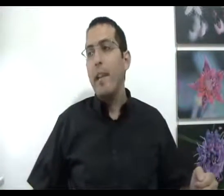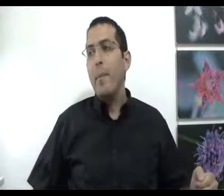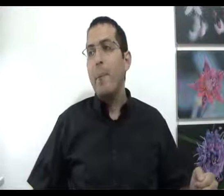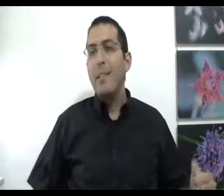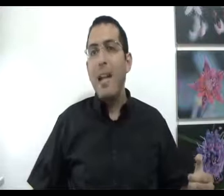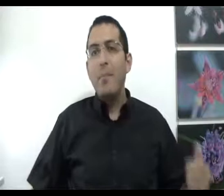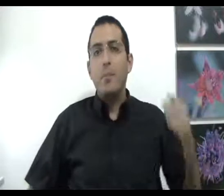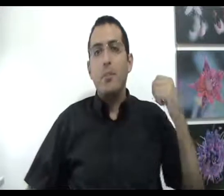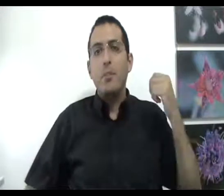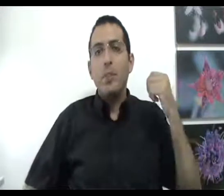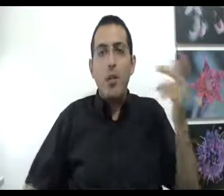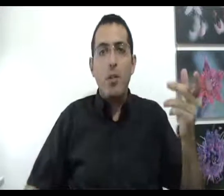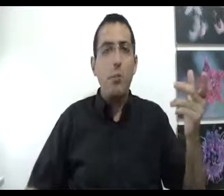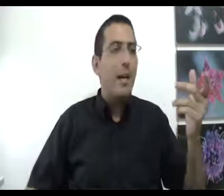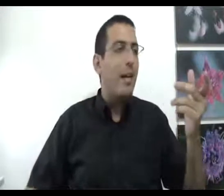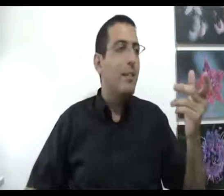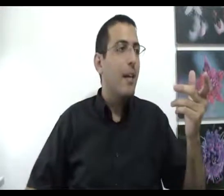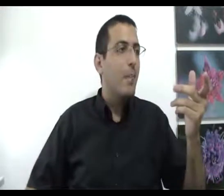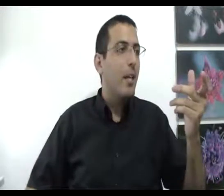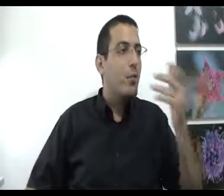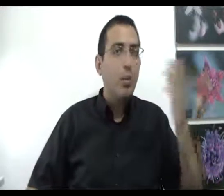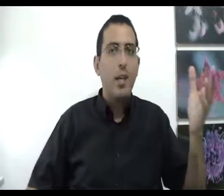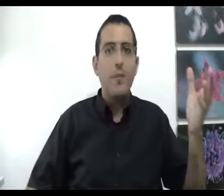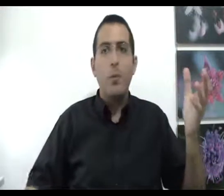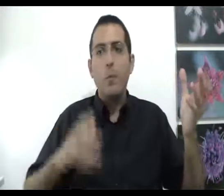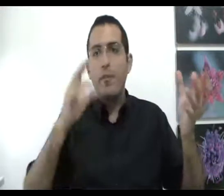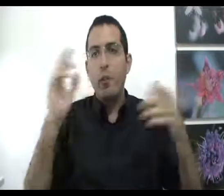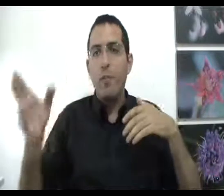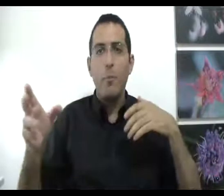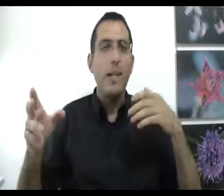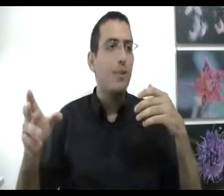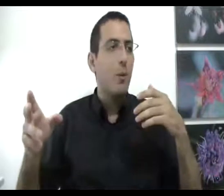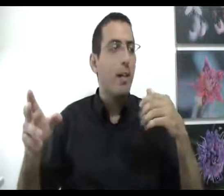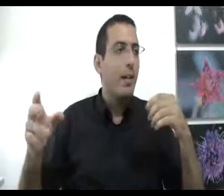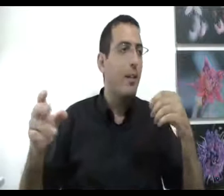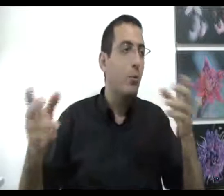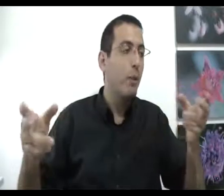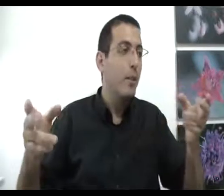ובן אדם, שיש לו לדוגמה חרדה מג'וקים או פוביה כזו או אחרת, לדוגמה,